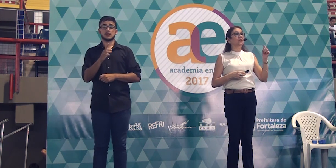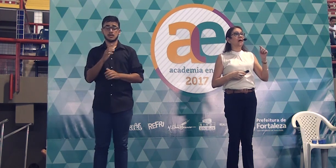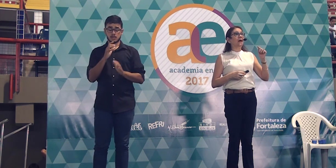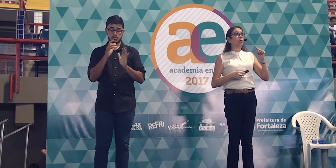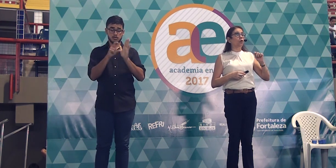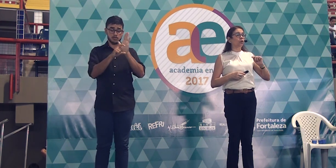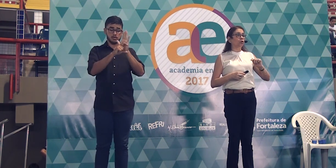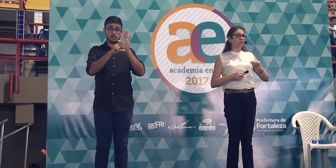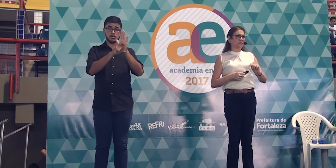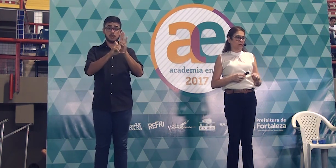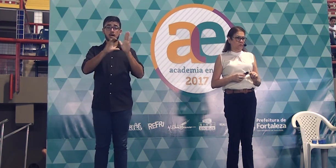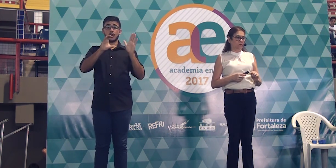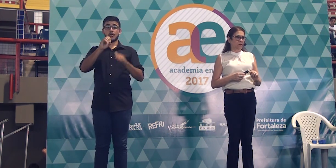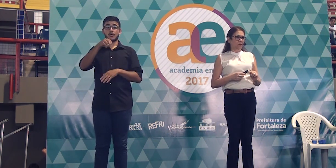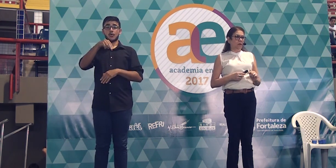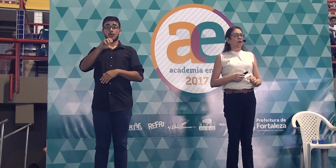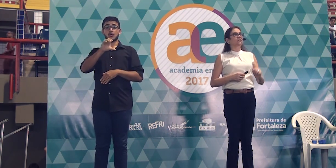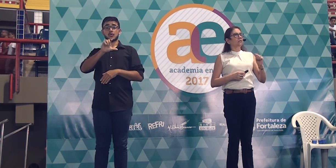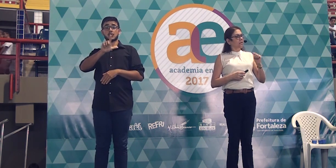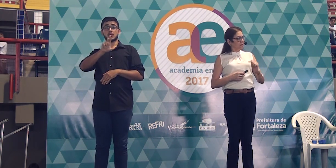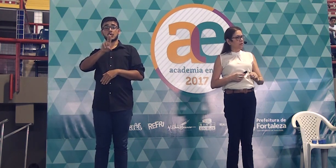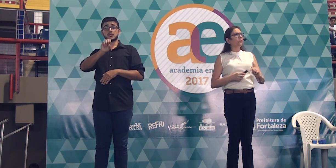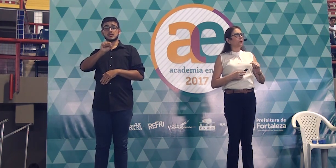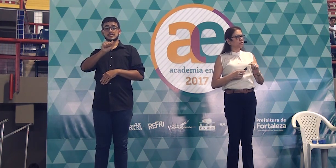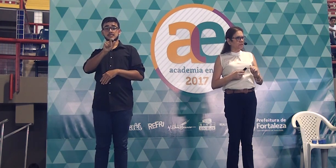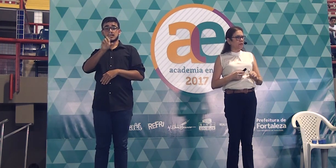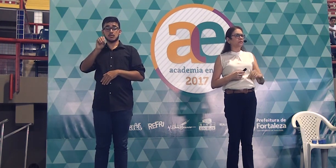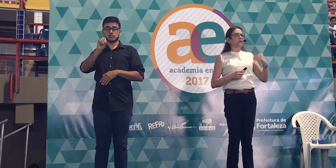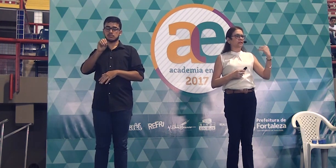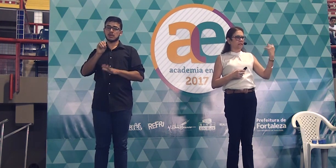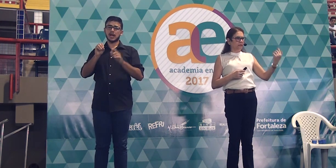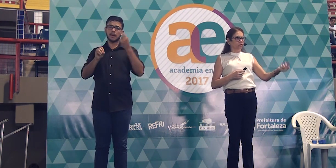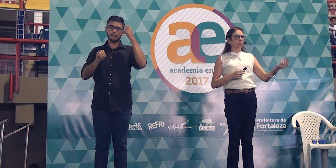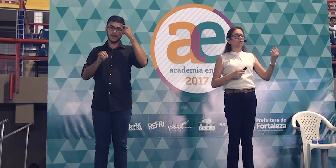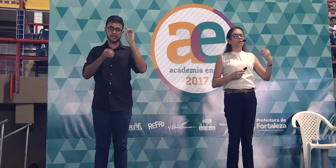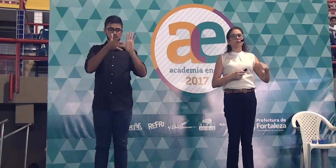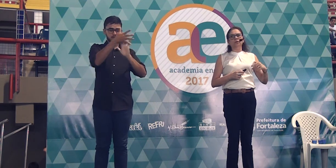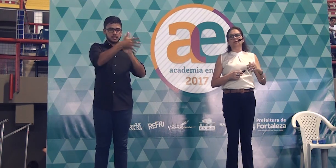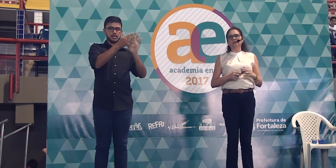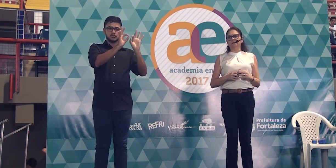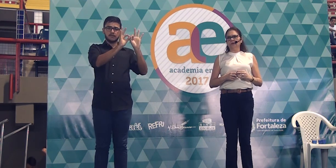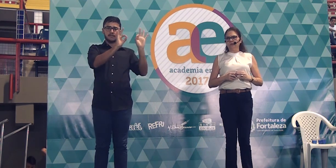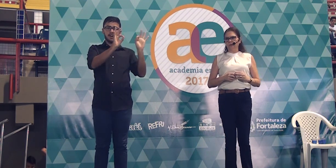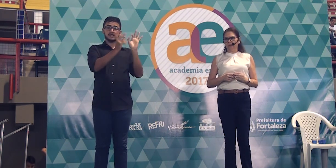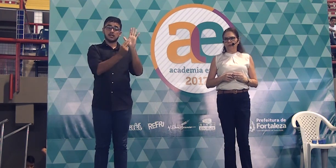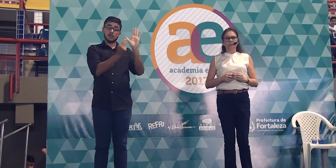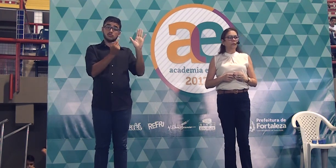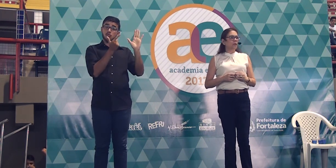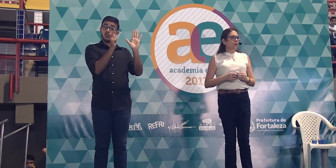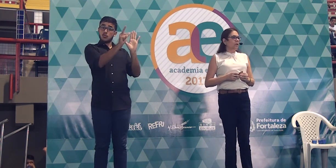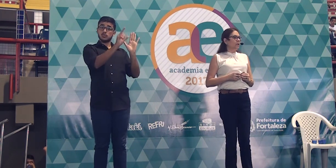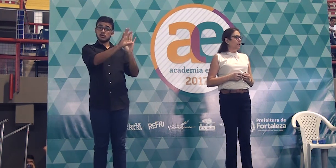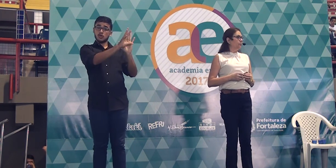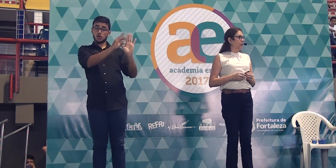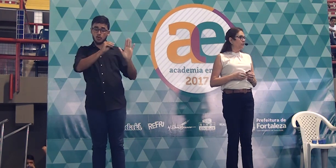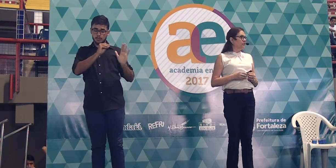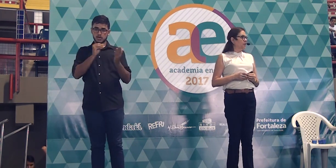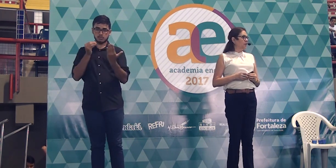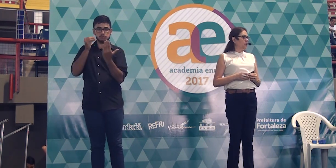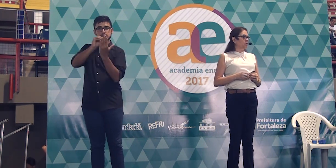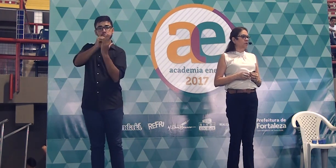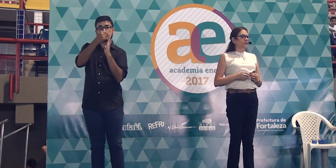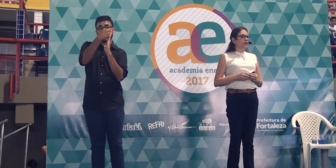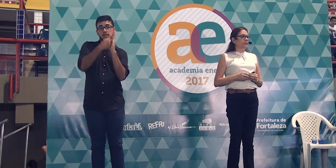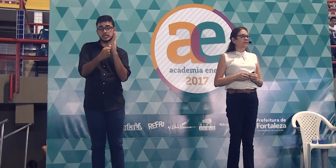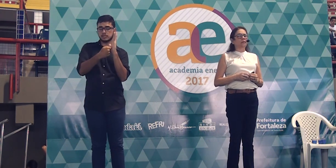citação na conclusão. A citação pode ser usada na introdução e no desenvolvimento. E, por